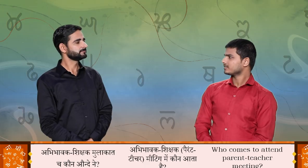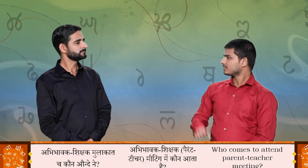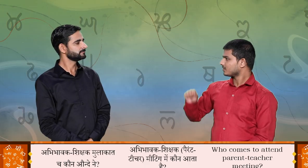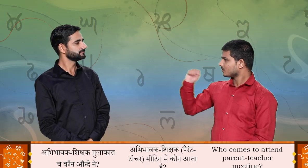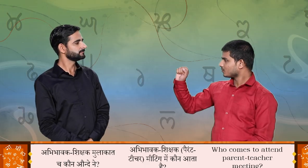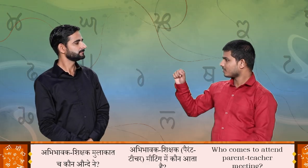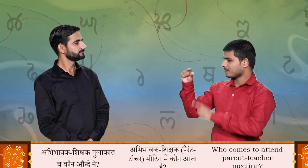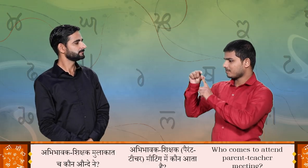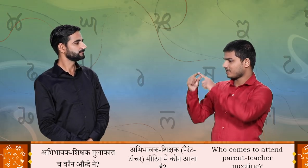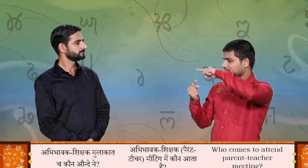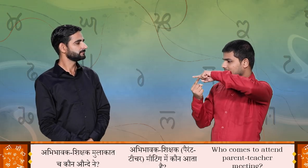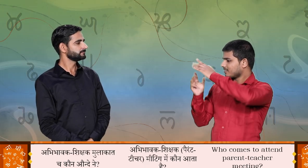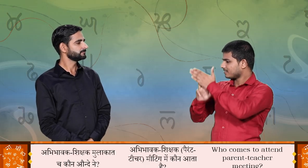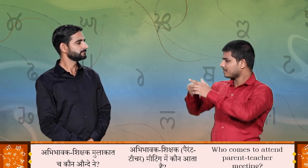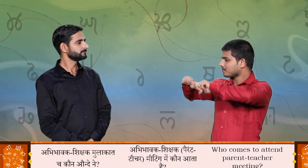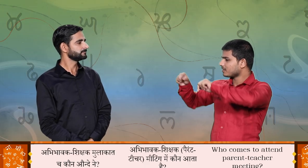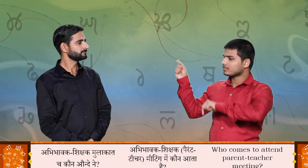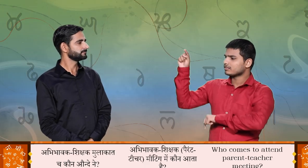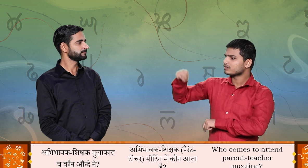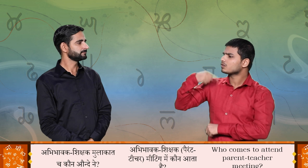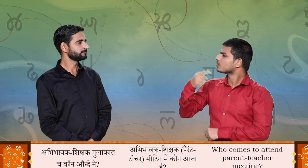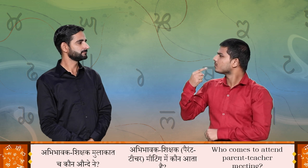अभिभावक शिक्षक मुलाकाच कोन आउन देने